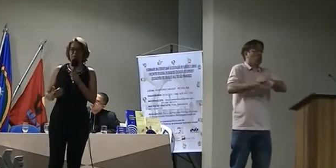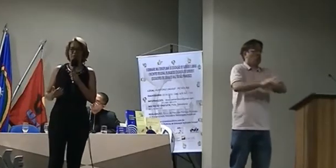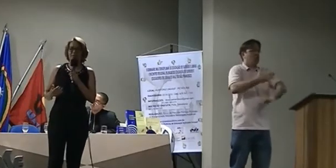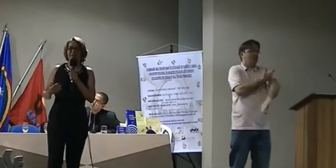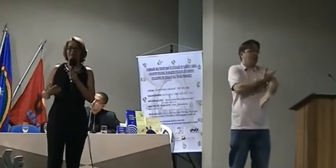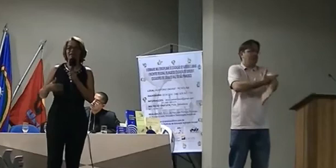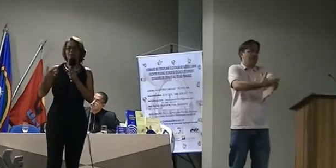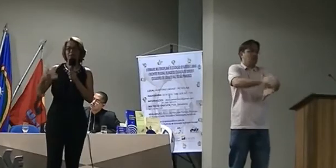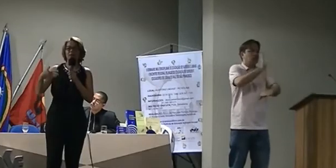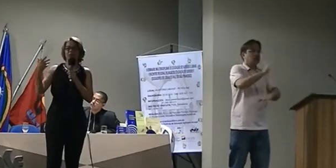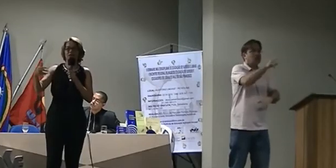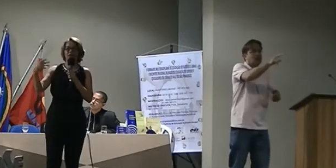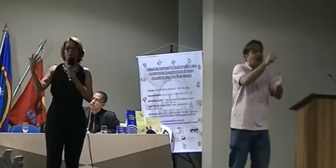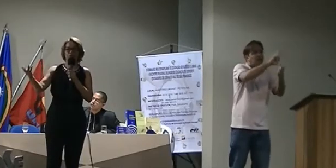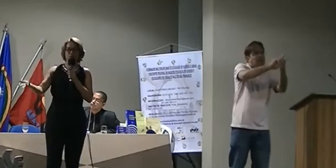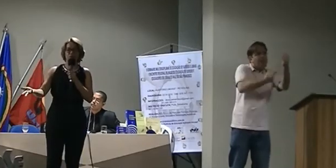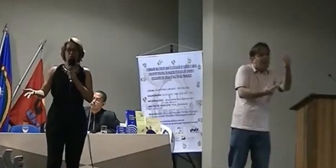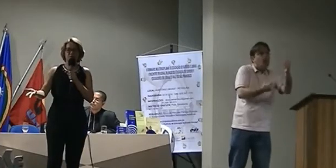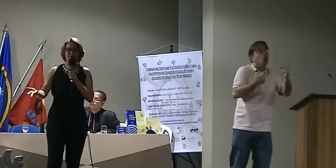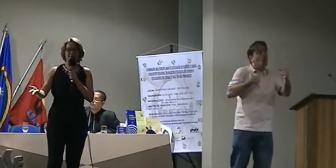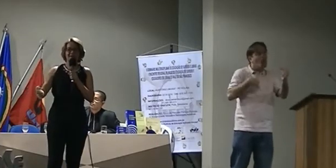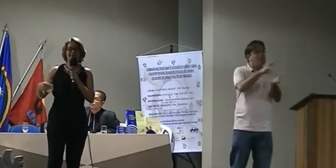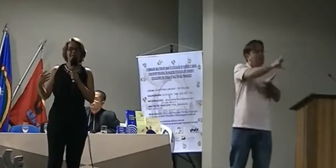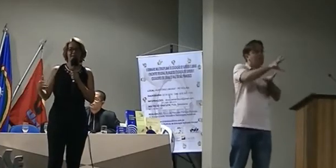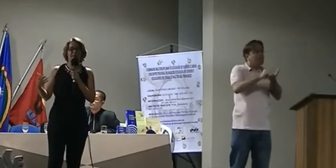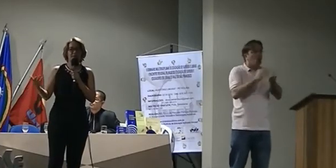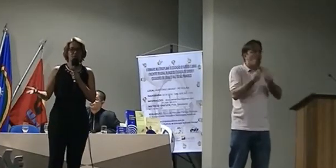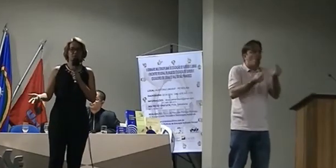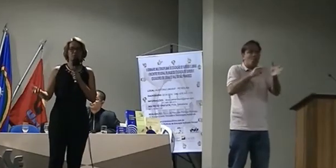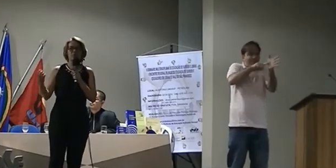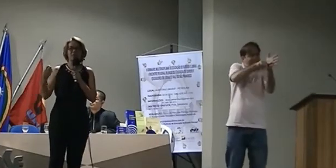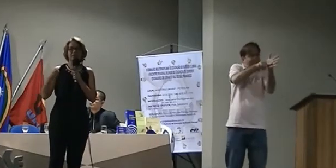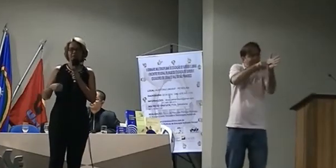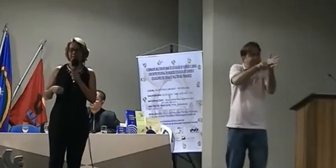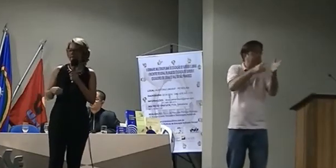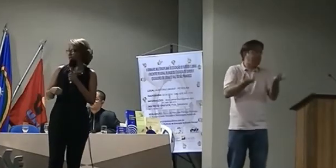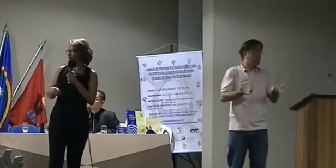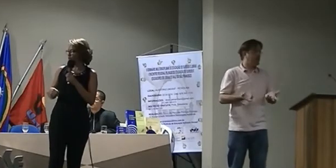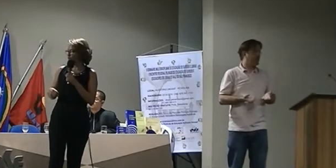também mostrar aos outros e levar para os outros esses materiais.